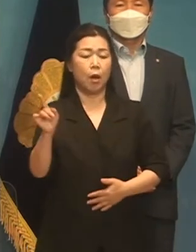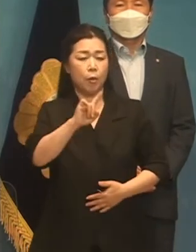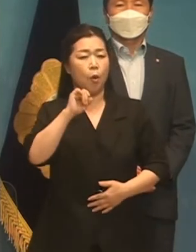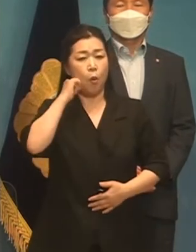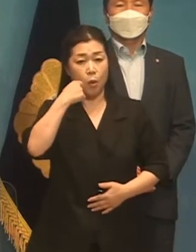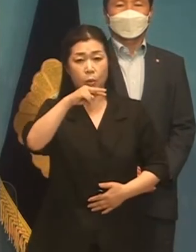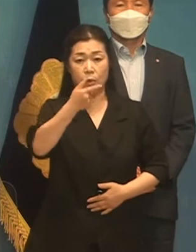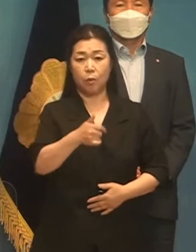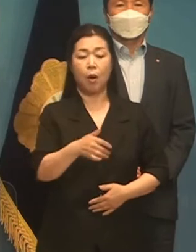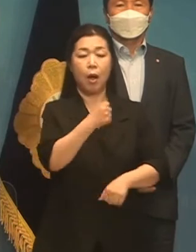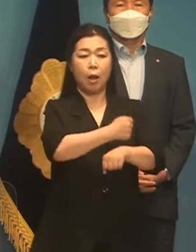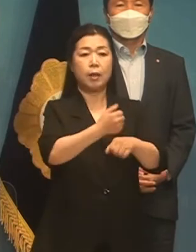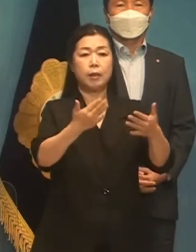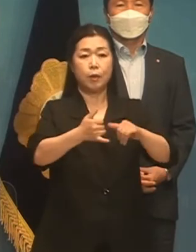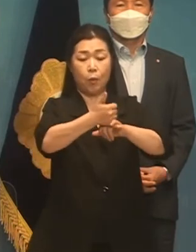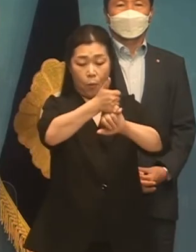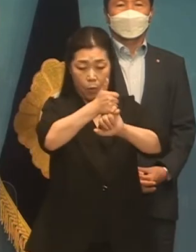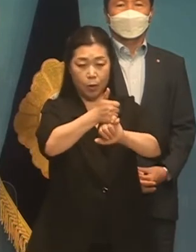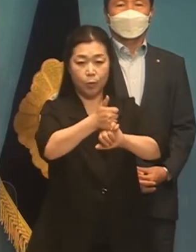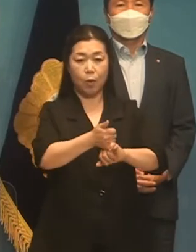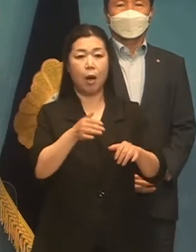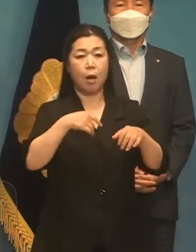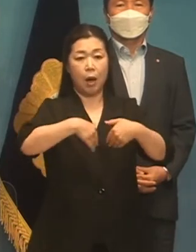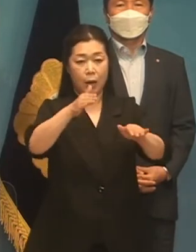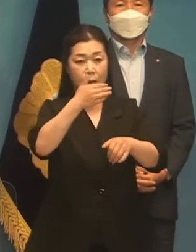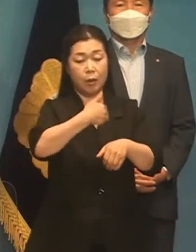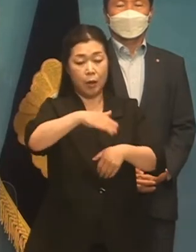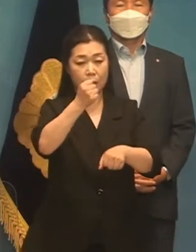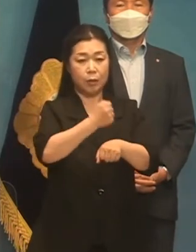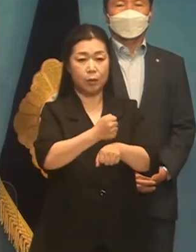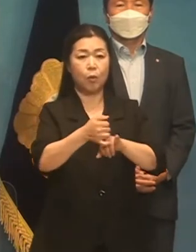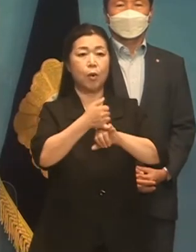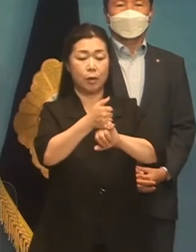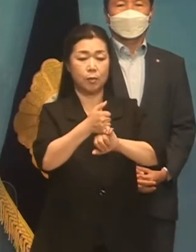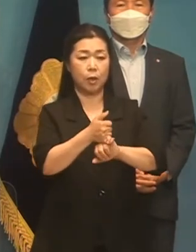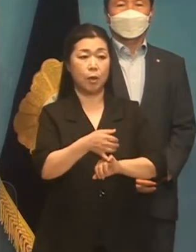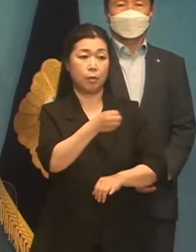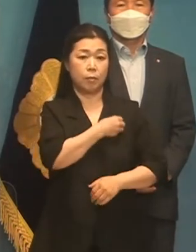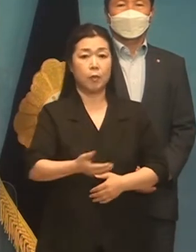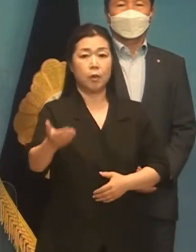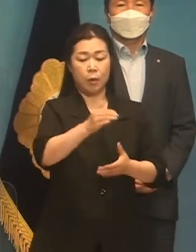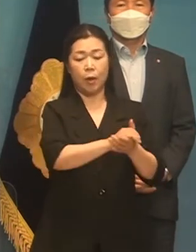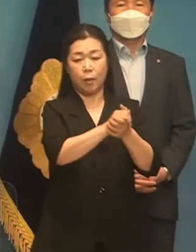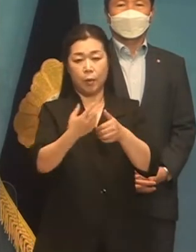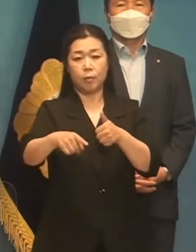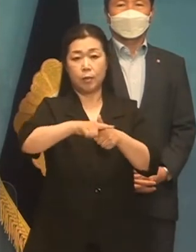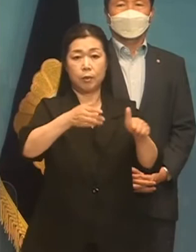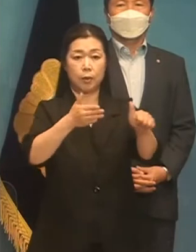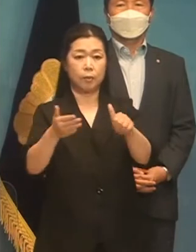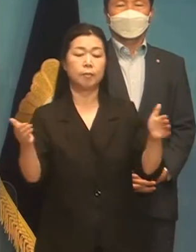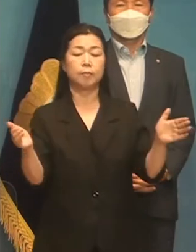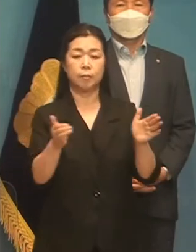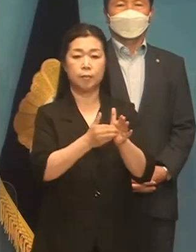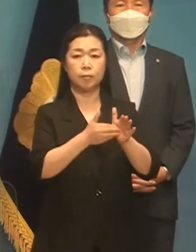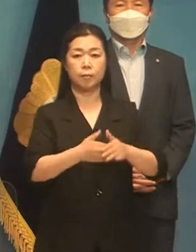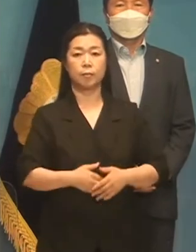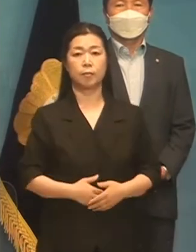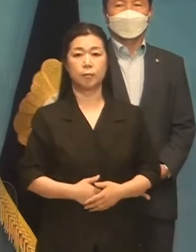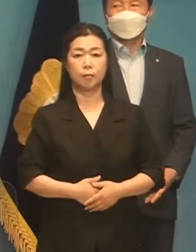어려워도 해야 할 일을 하며 가야 할 길을 가겠습니다. 하나님 여러분 함께해 주십시오. 이상입니다.